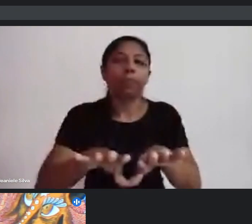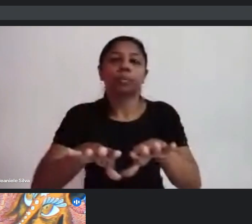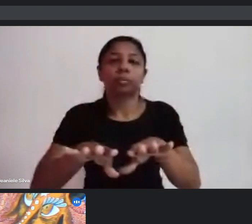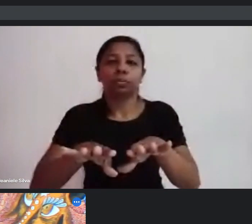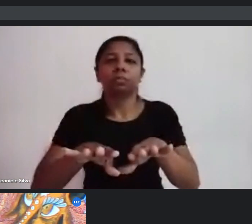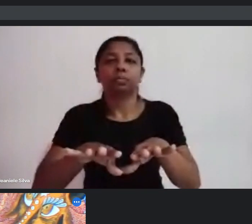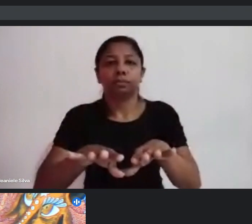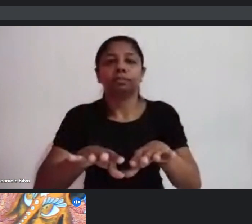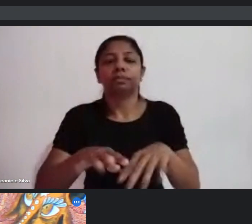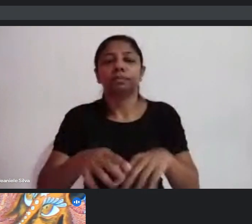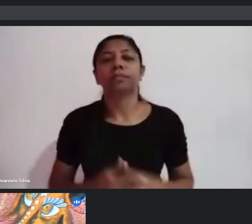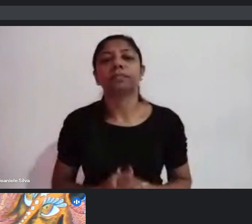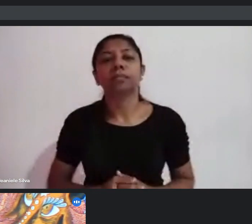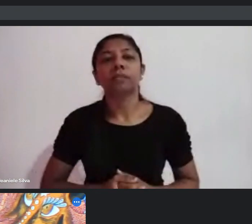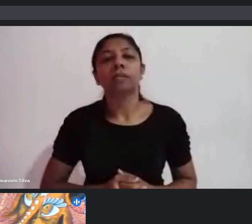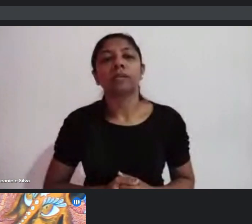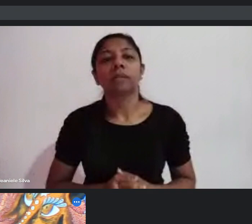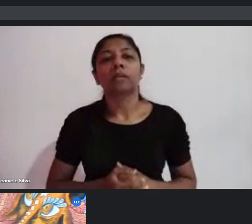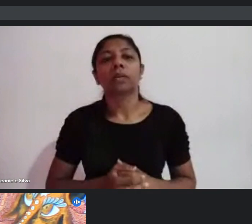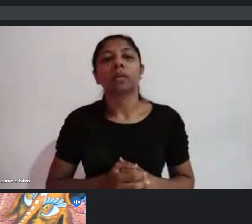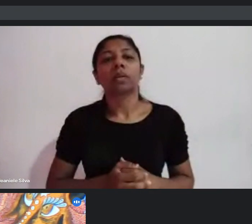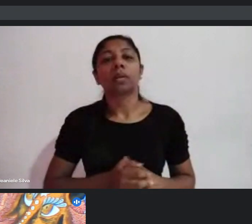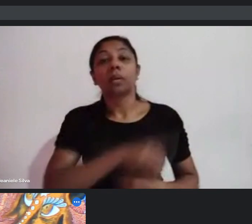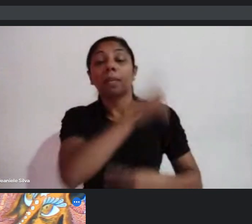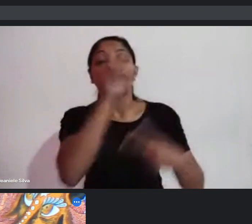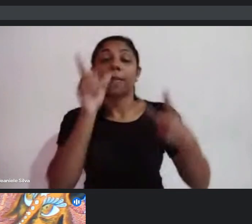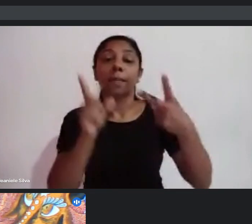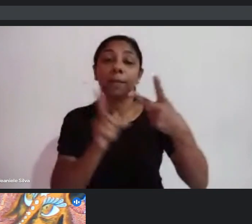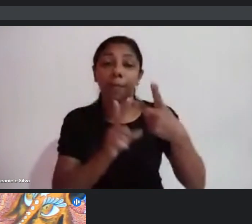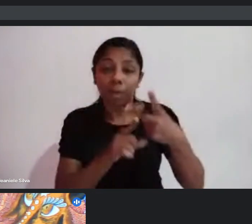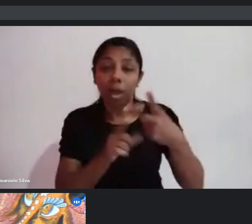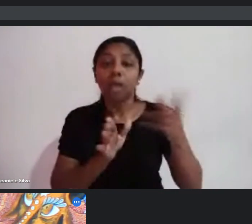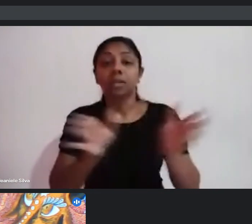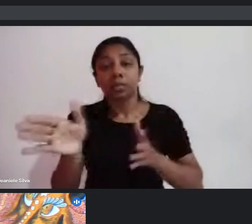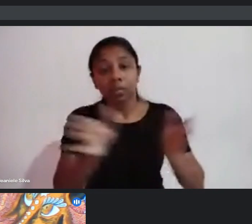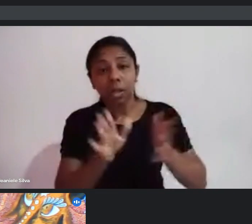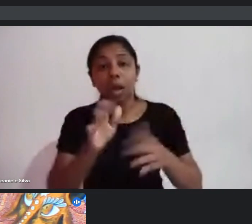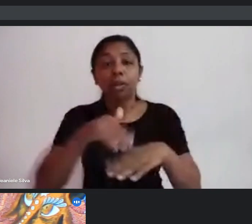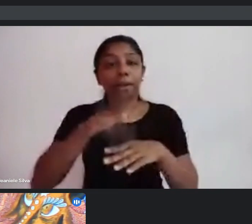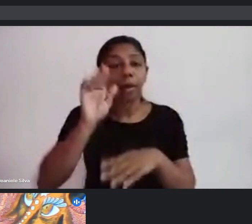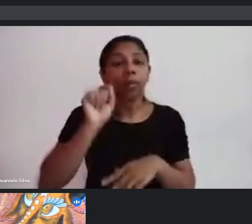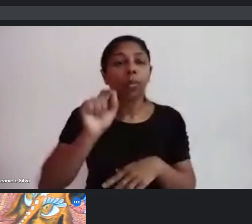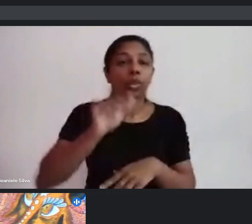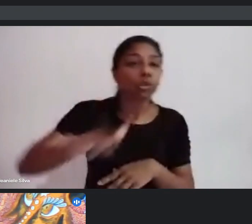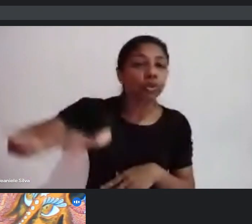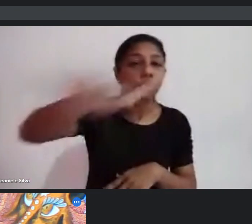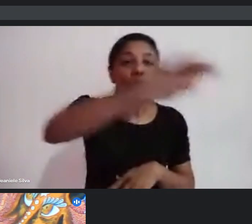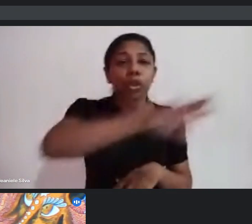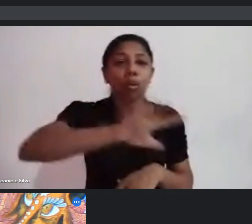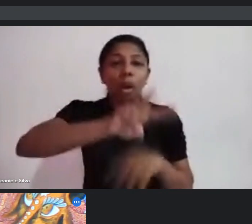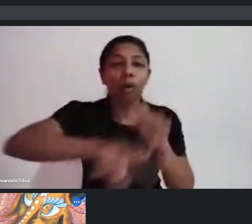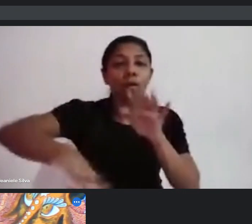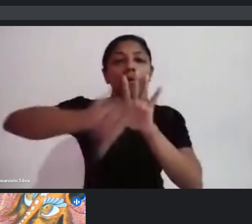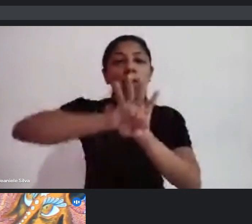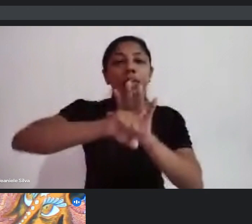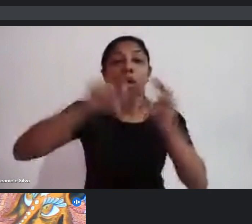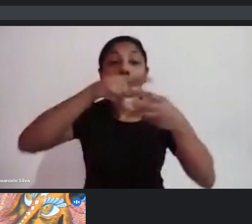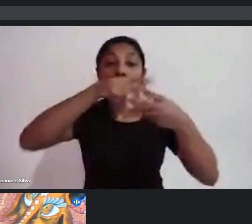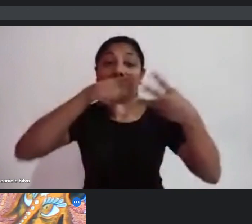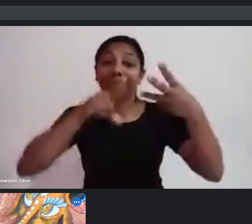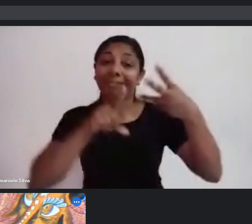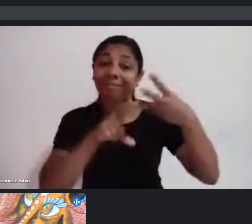além dessas acessibilidades colocadas de forma mais geral, no audiovisual, a gente trabalha com três tipos de